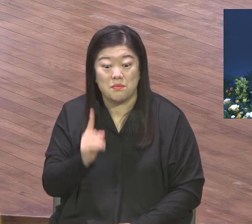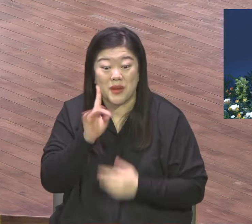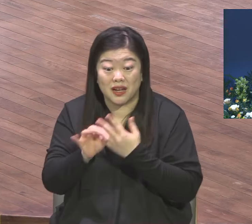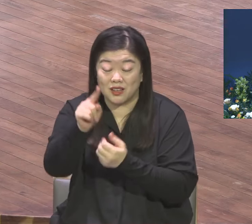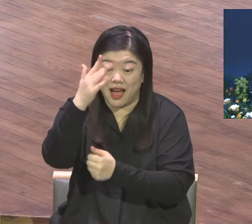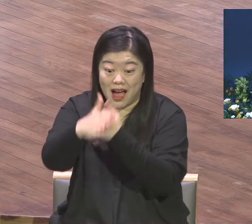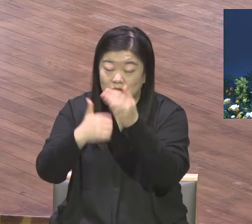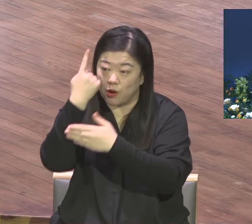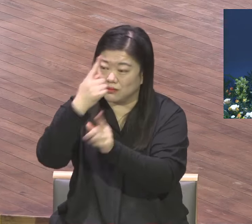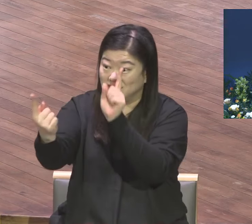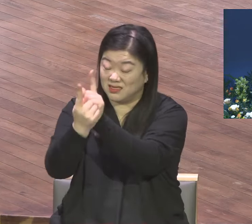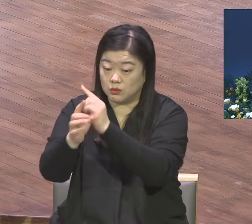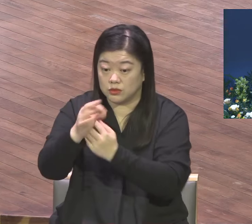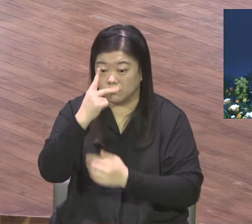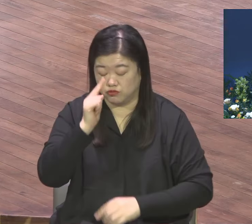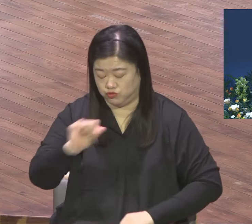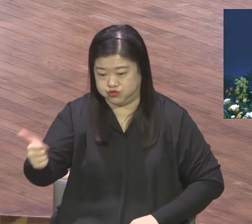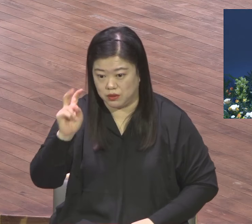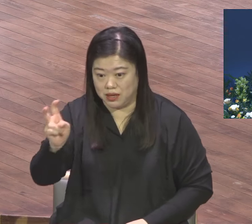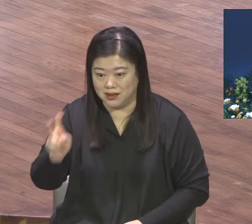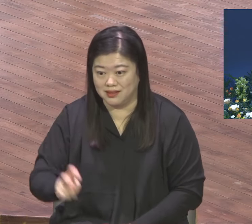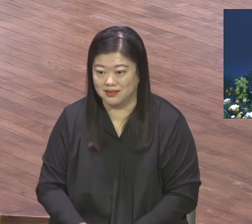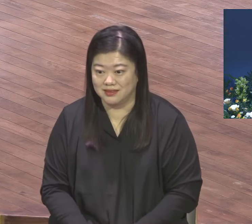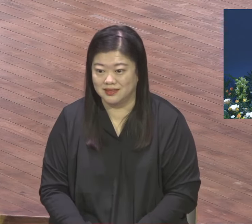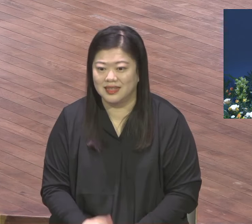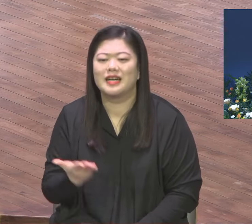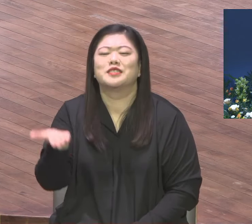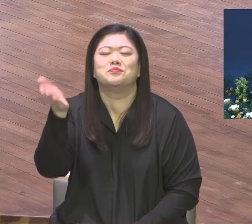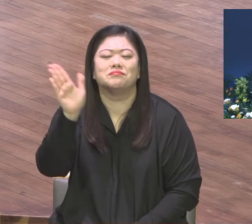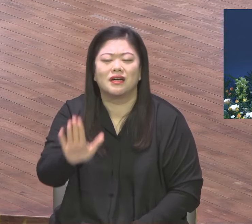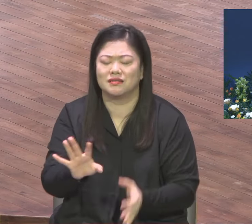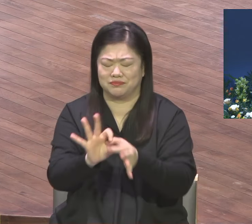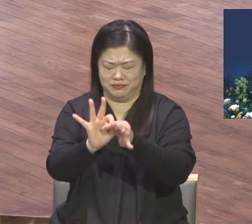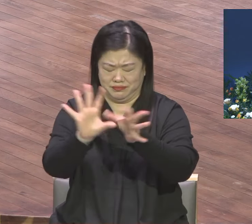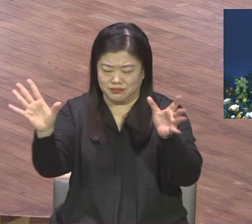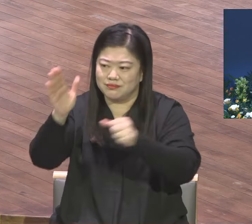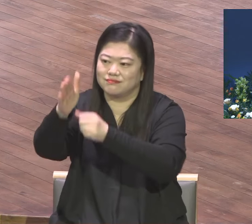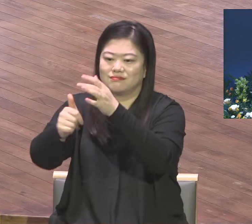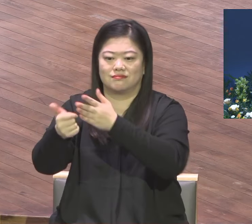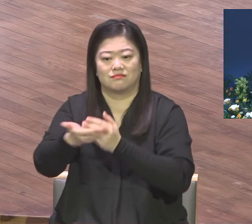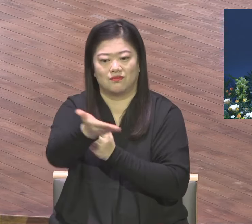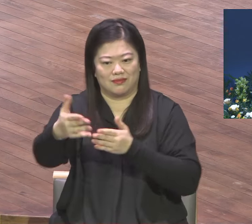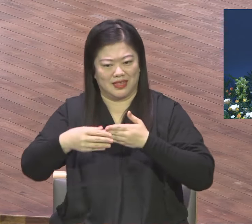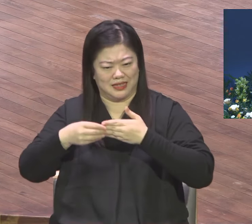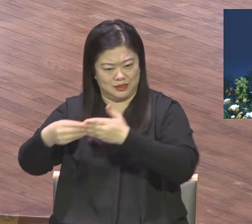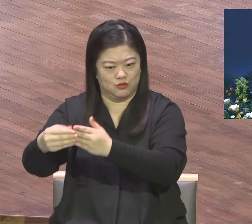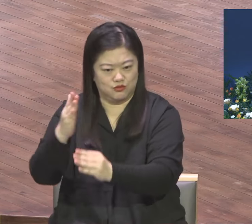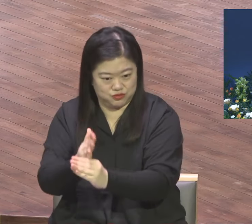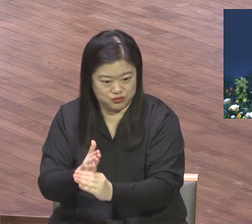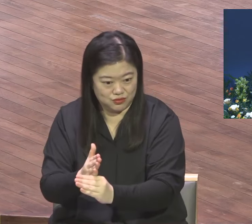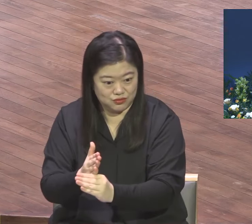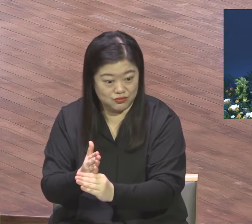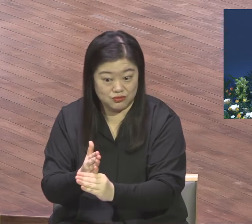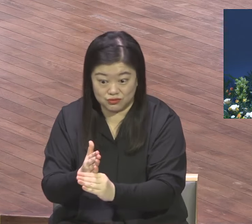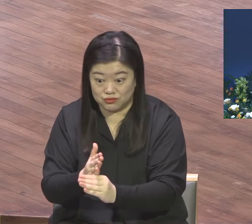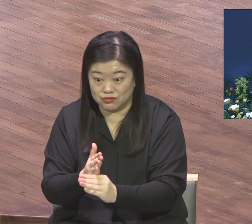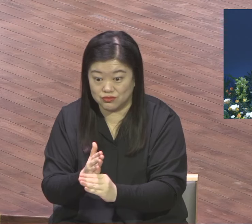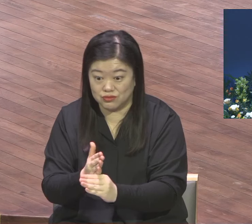그 빛이 여러분을 인도하고 계십니다. 이 광야 이 험한 세상에서 여러분 인도하고 계신다고.